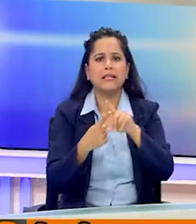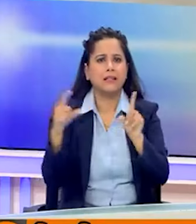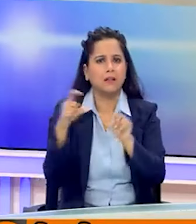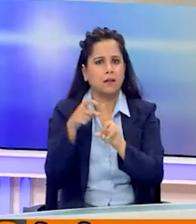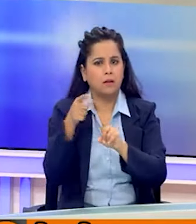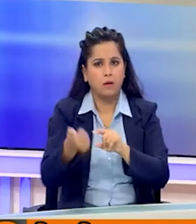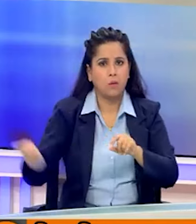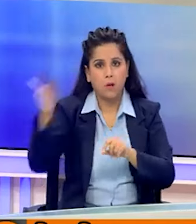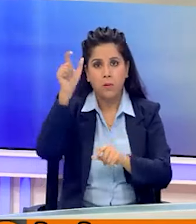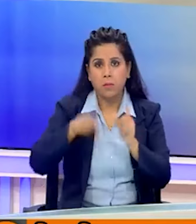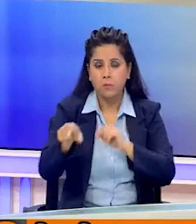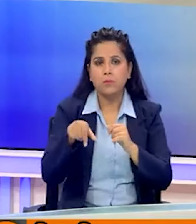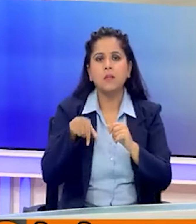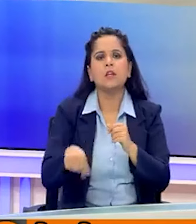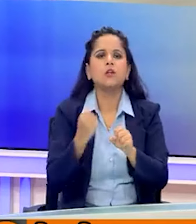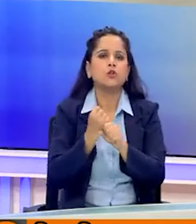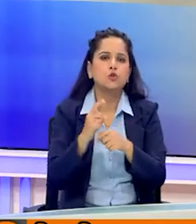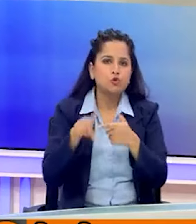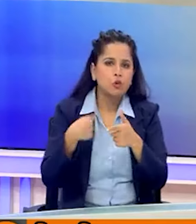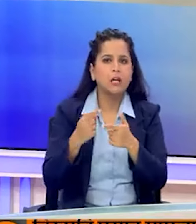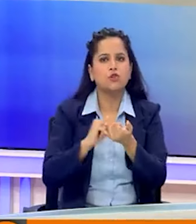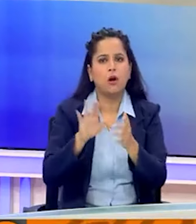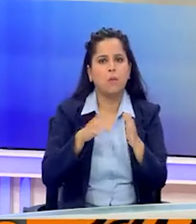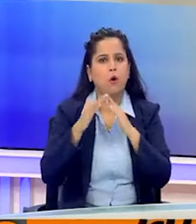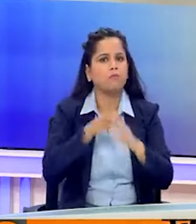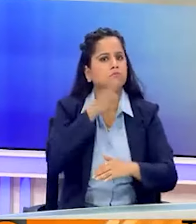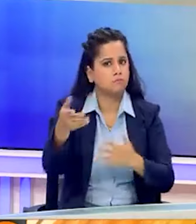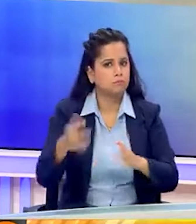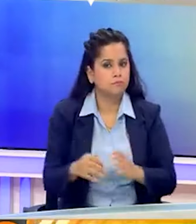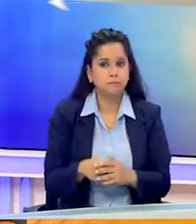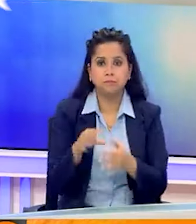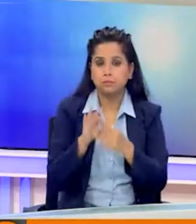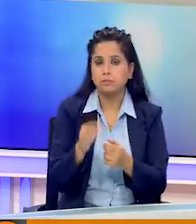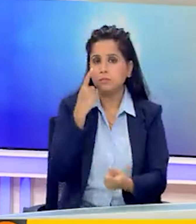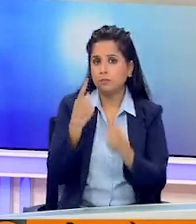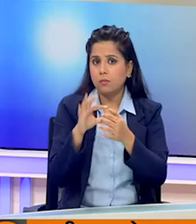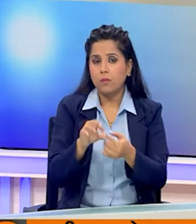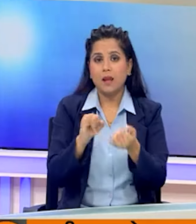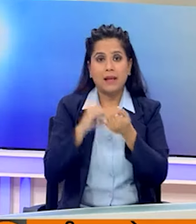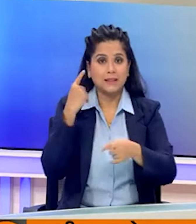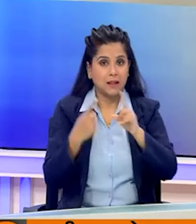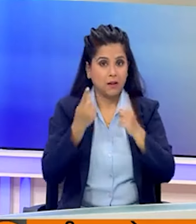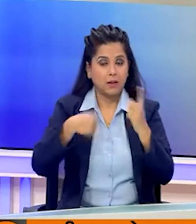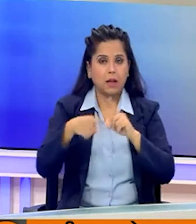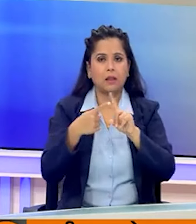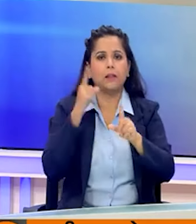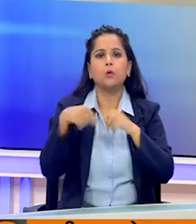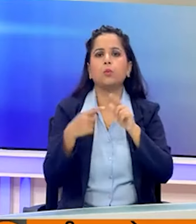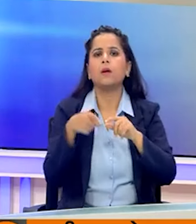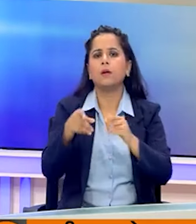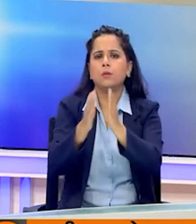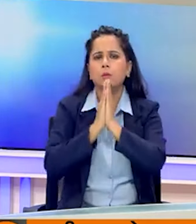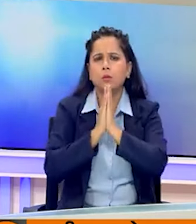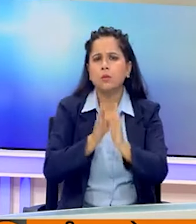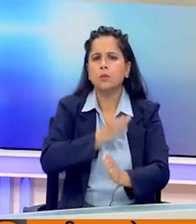कारेकारी अधिकारी जे श्यामला राव के घर भी पहुँची। इस मामली की जाँच के लिए SIT ने तिरुपती बाला जिम मंदर